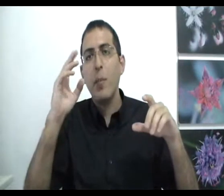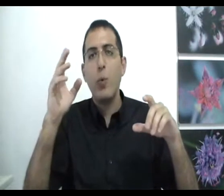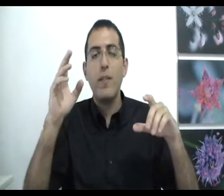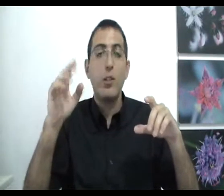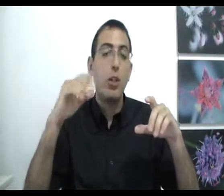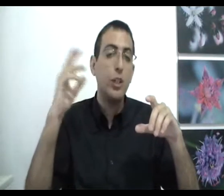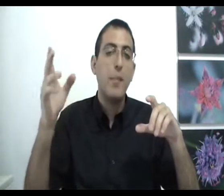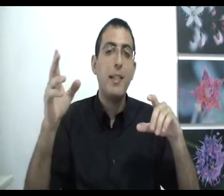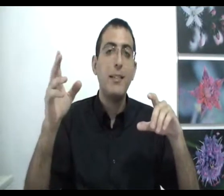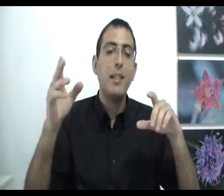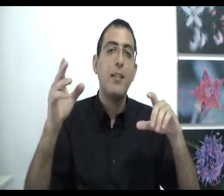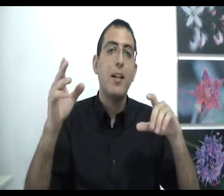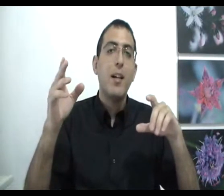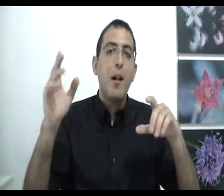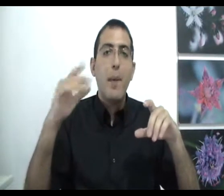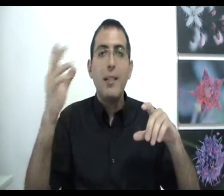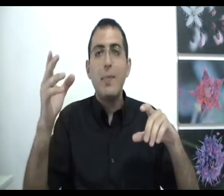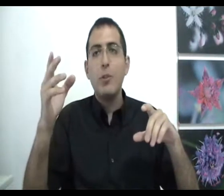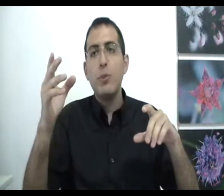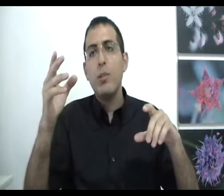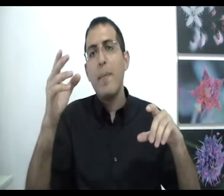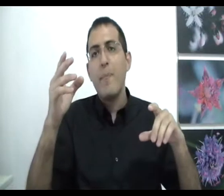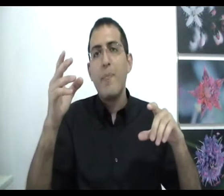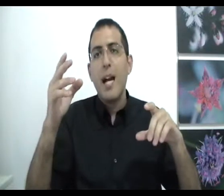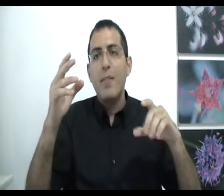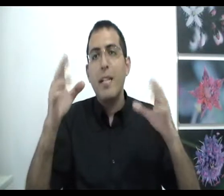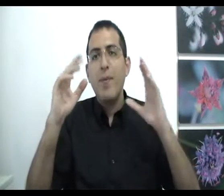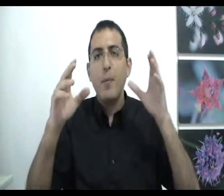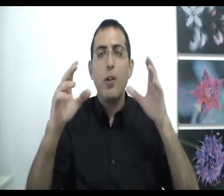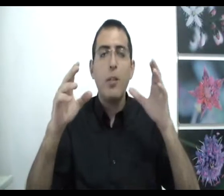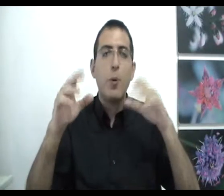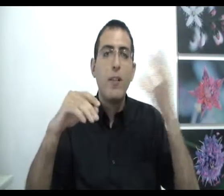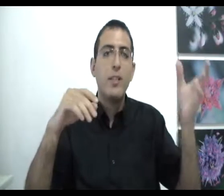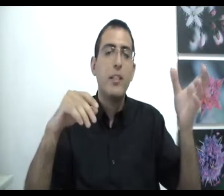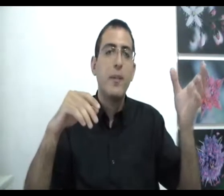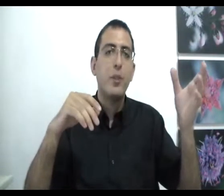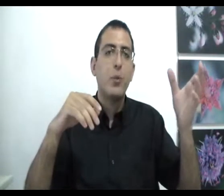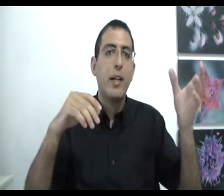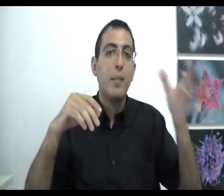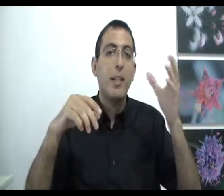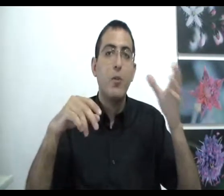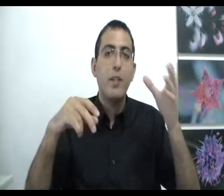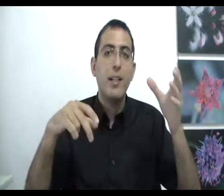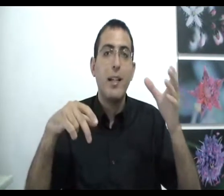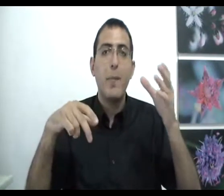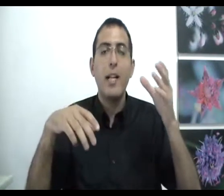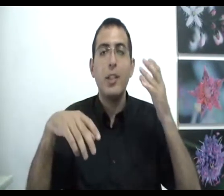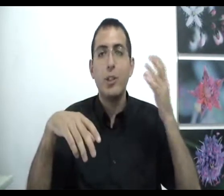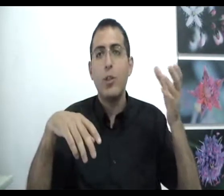מחויבת יכול להיות שהיא אמת יחסית ביחס למשהו מסוים אבל היא אף פעם לא יכולה להיות מחויבת כי יש גם אפשרות אחרת בין כך ובין כך לגבי נען של השיטות